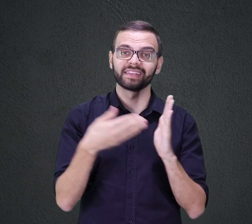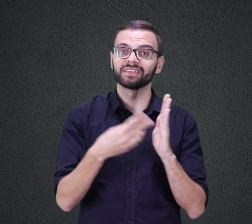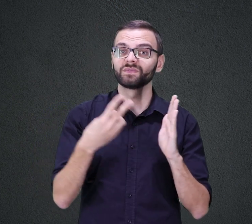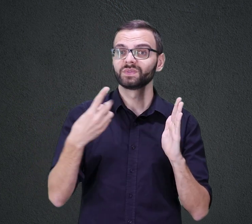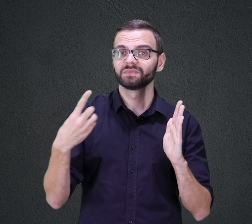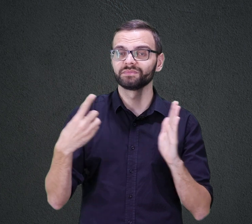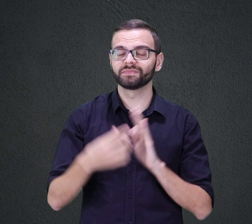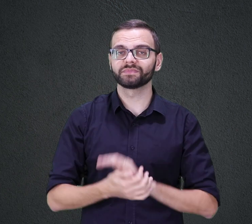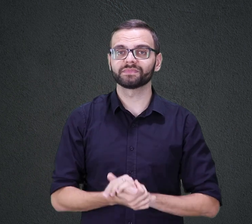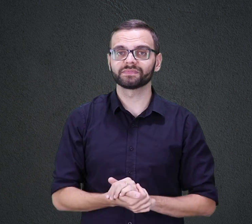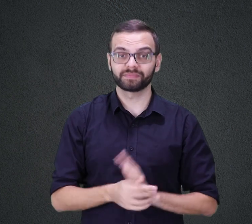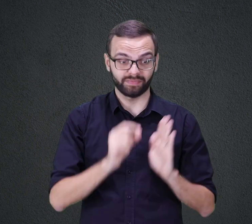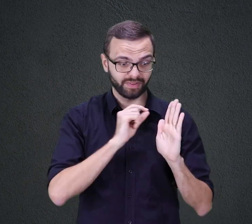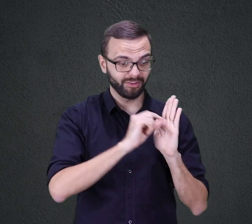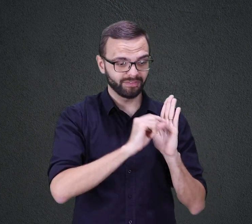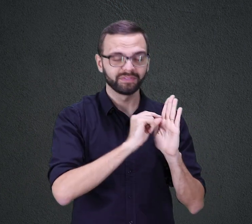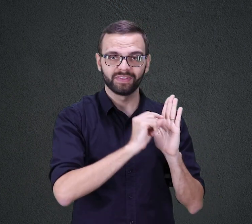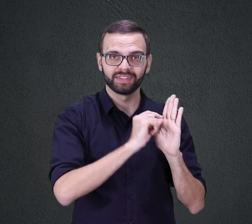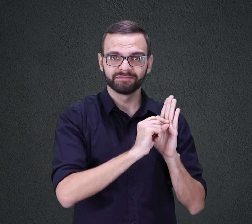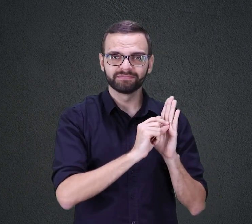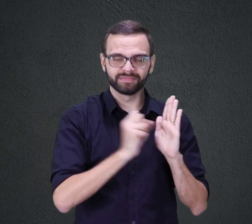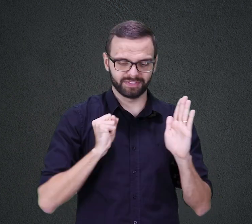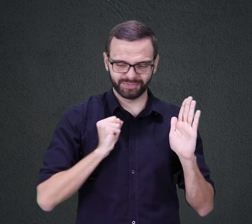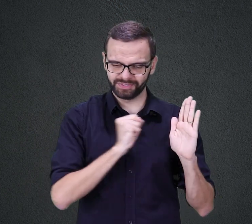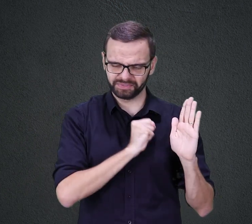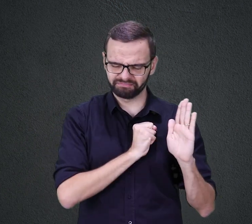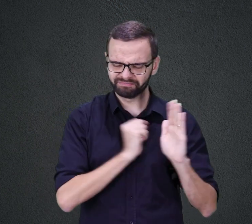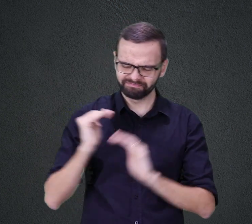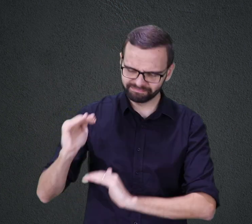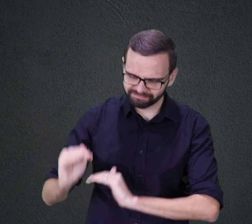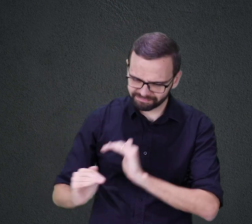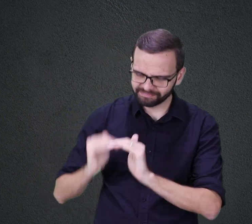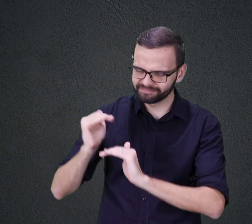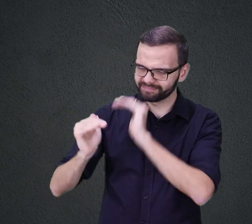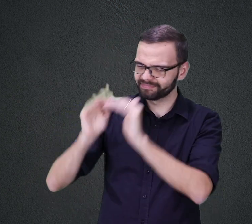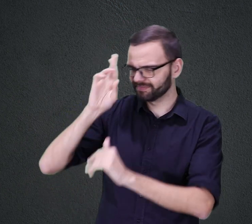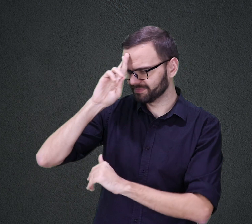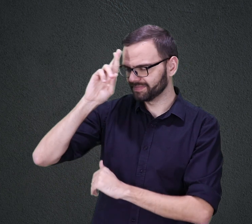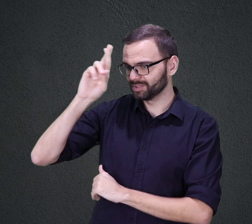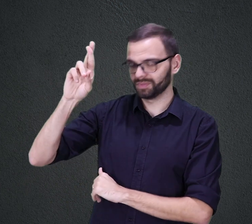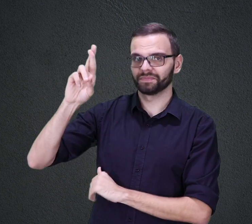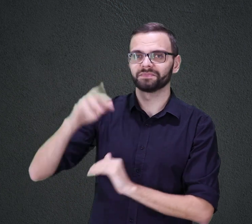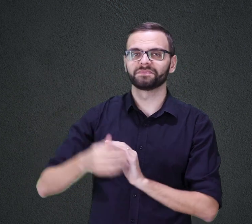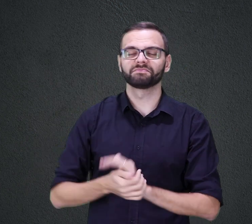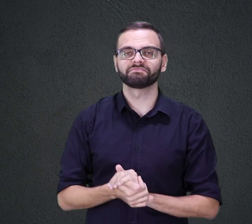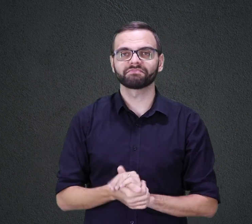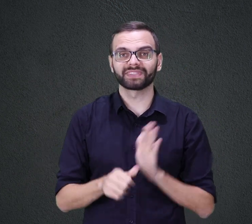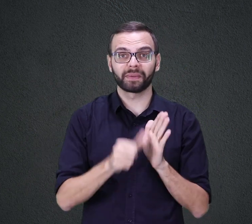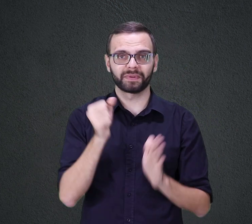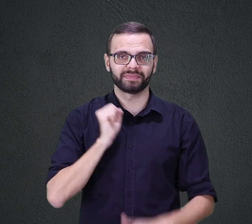VERSÍCULO CHAVE SAMUEL CRECIA NA PRESENÇA DO SENHOR PRIMEIRO LIVRO DE SAMUEL CAPÍTULO 2